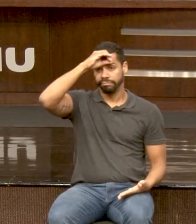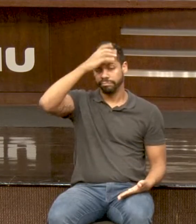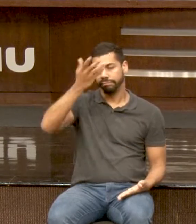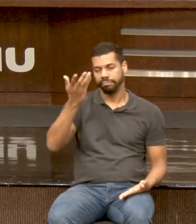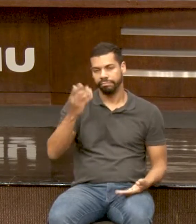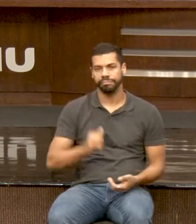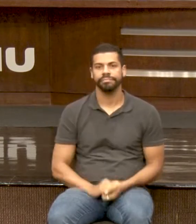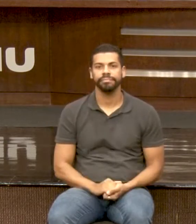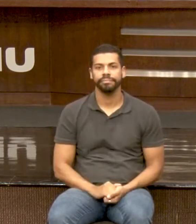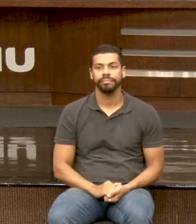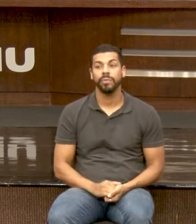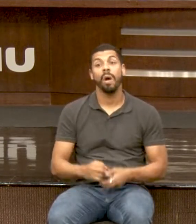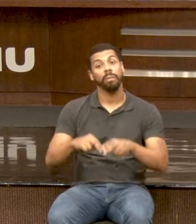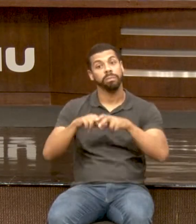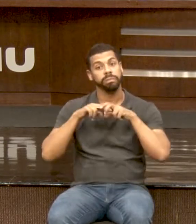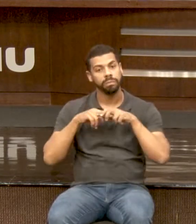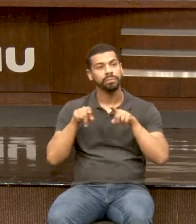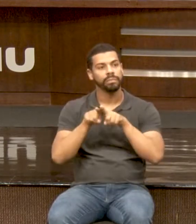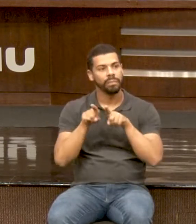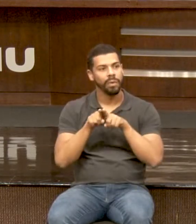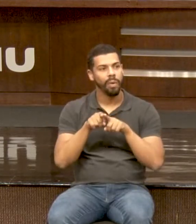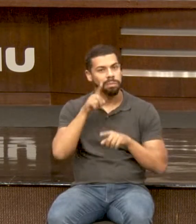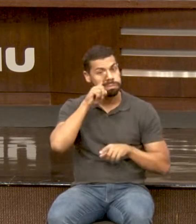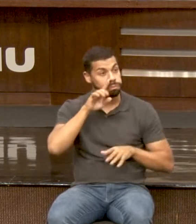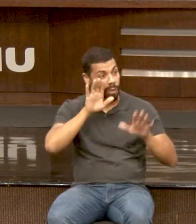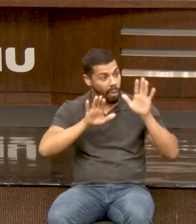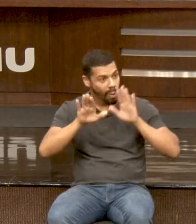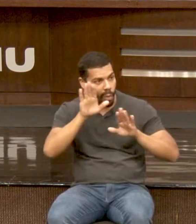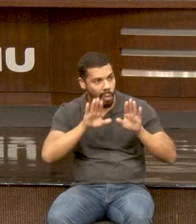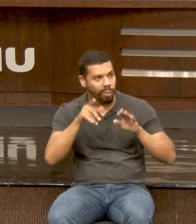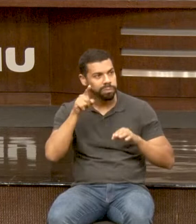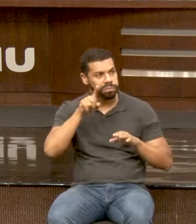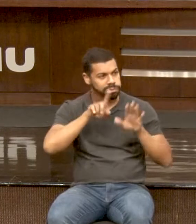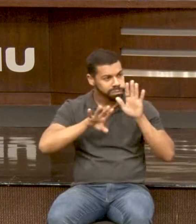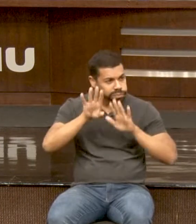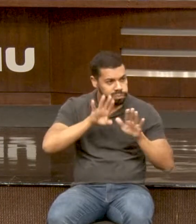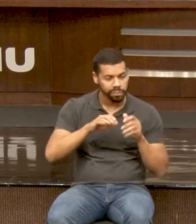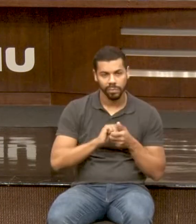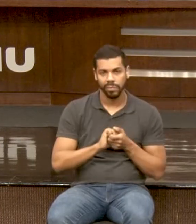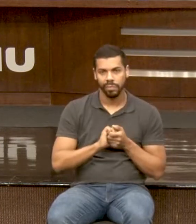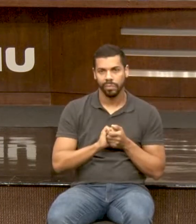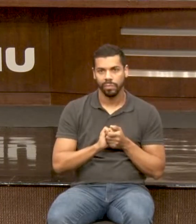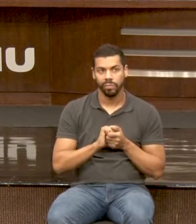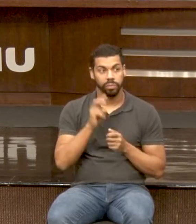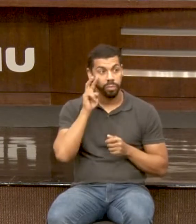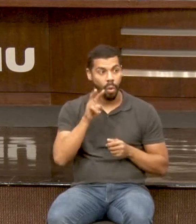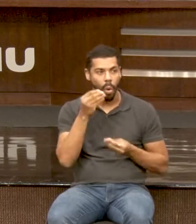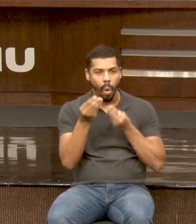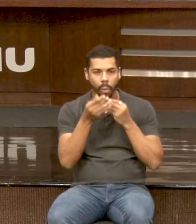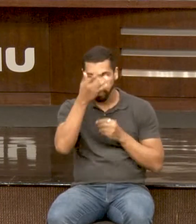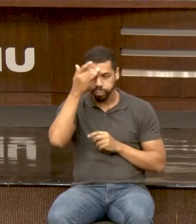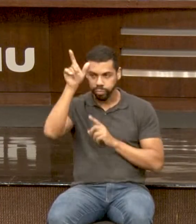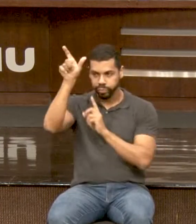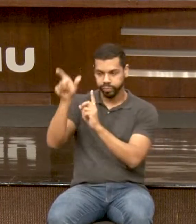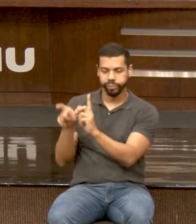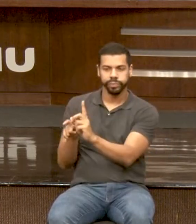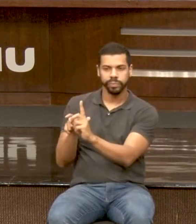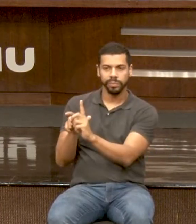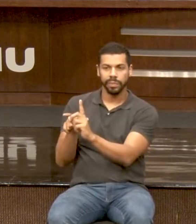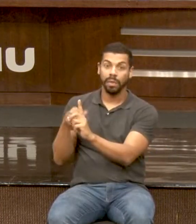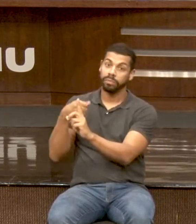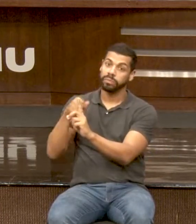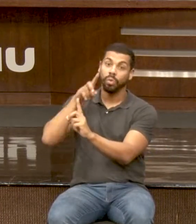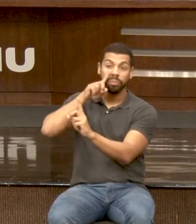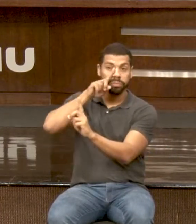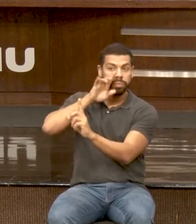Então, às vezes, é um cuidado que a gente tem que ter no olhar com o outro. Eu tenho que tomar